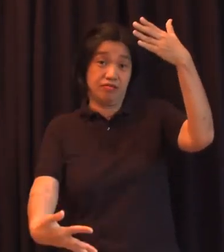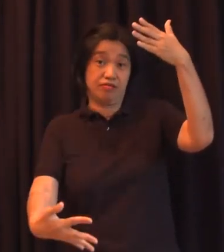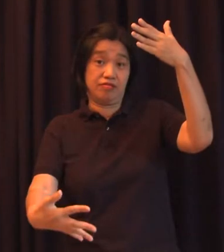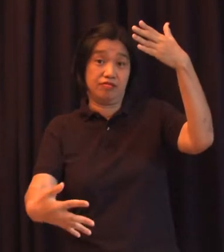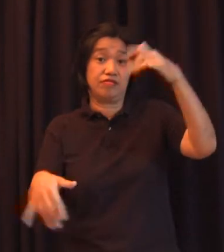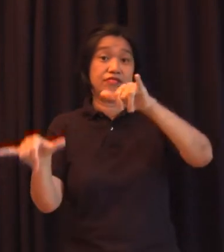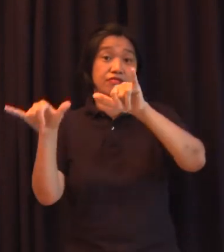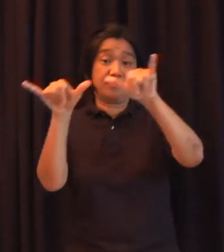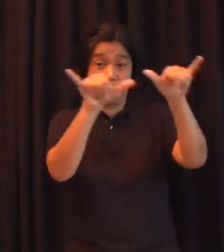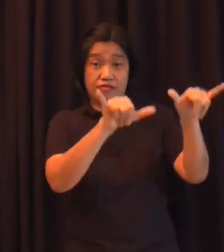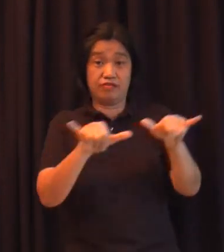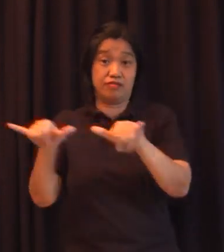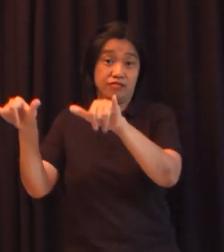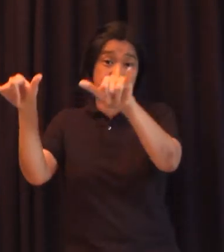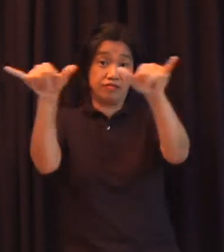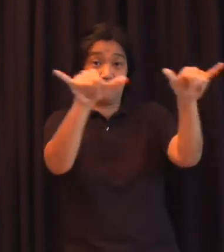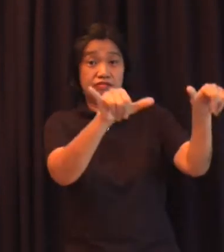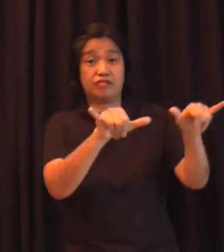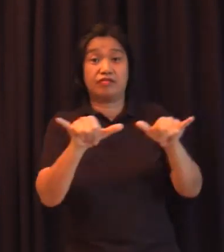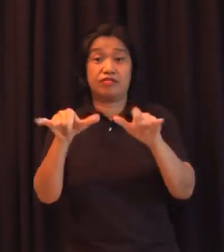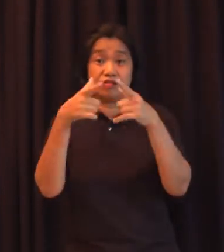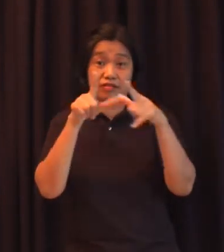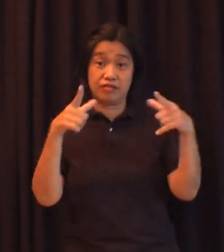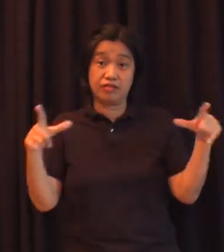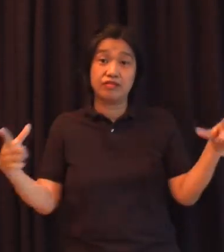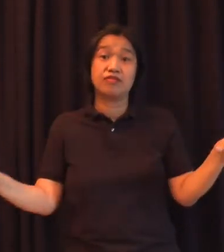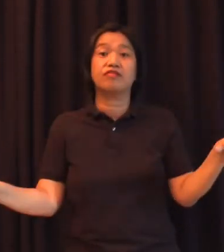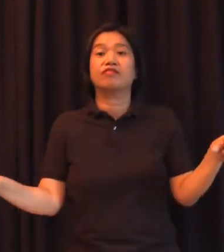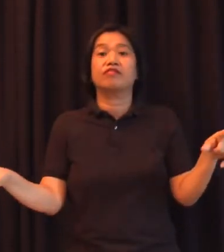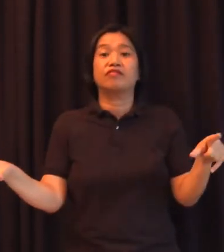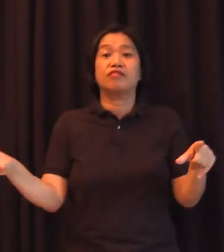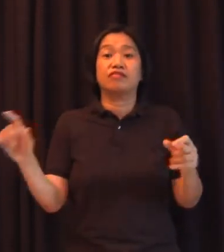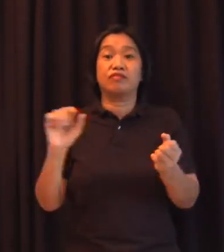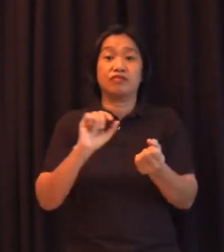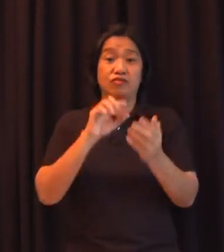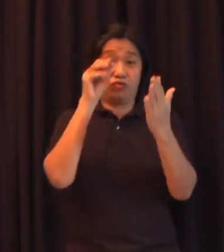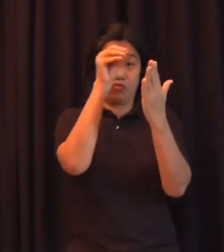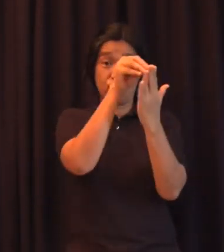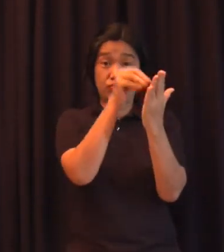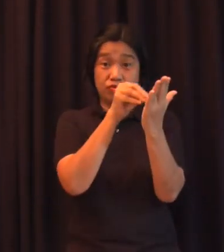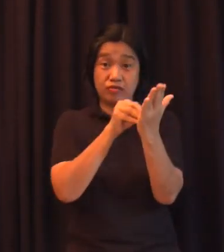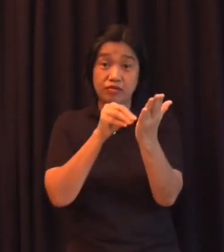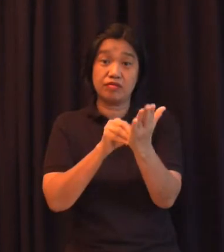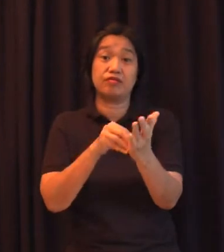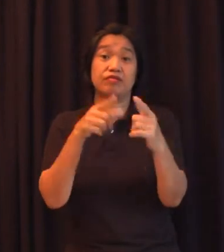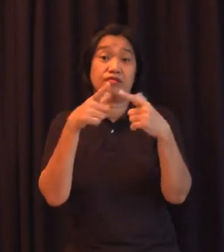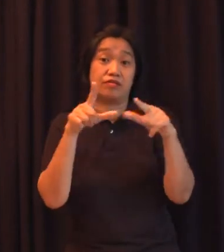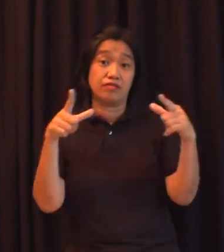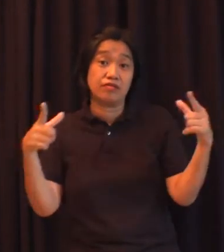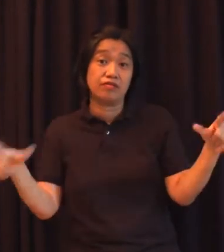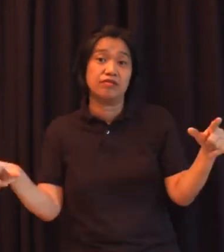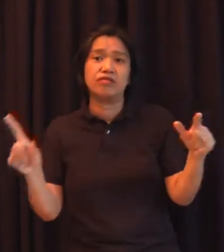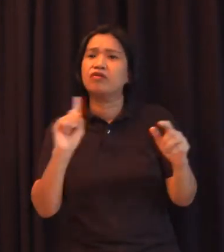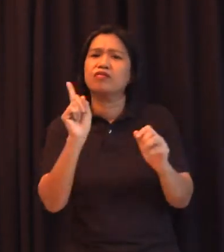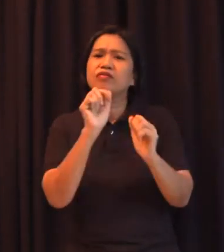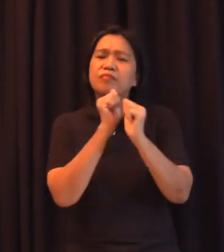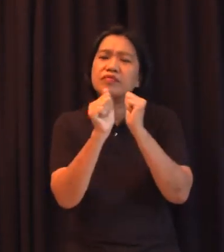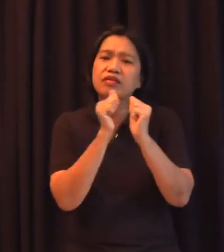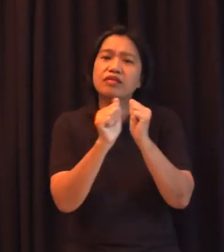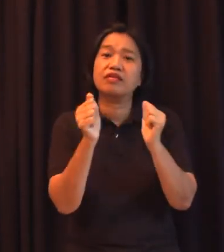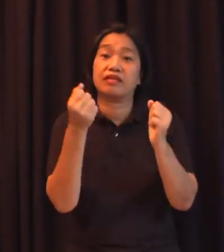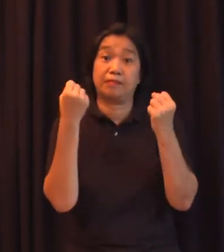language, yung codification ng language. Ibig sabihin, pagka maraming nang gumagamit ng wika, o pwede